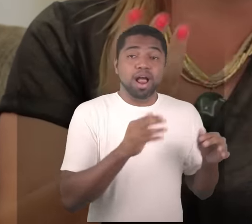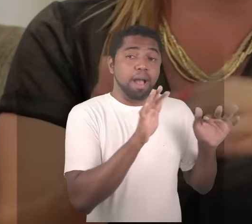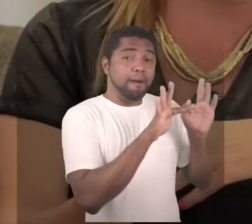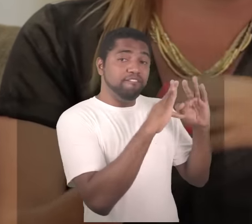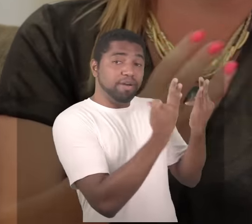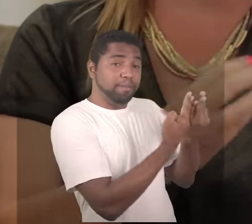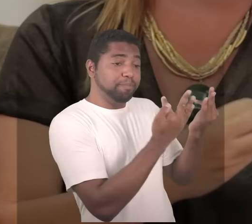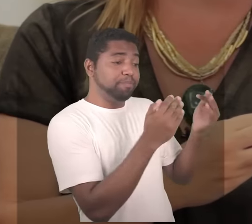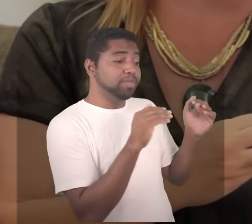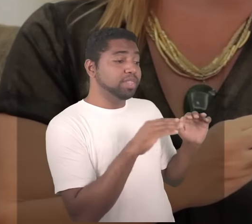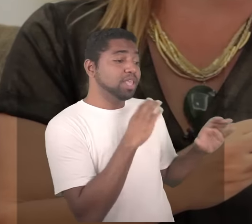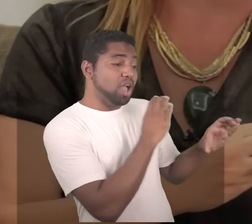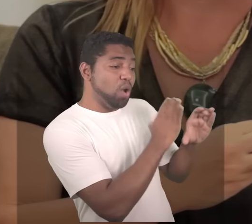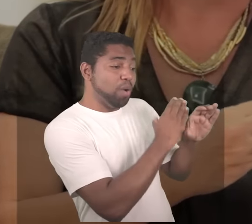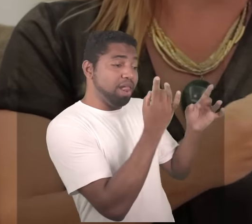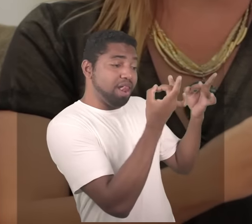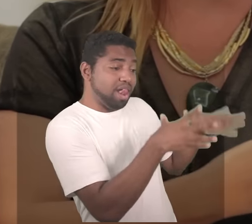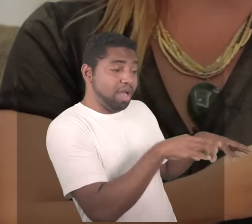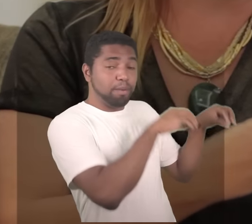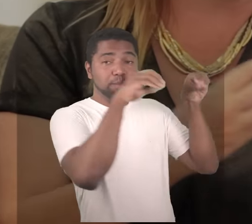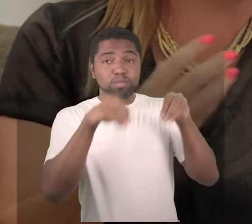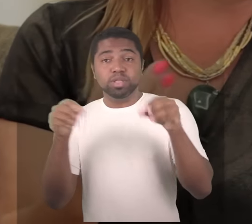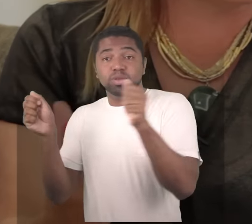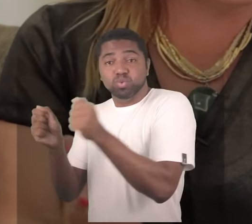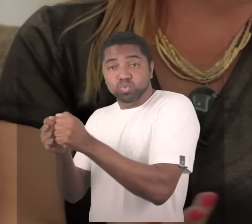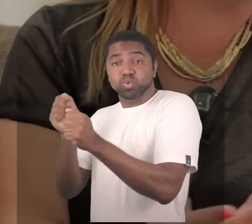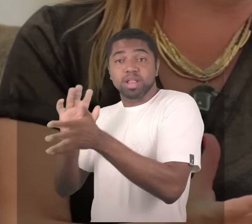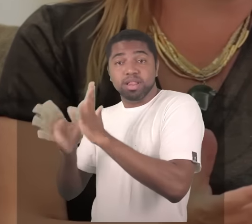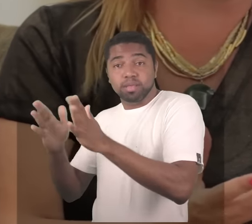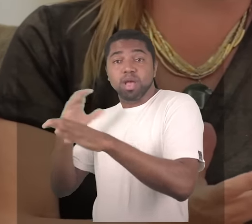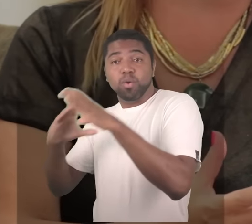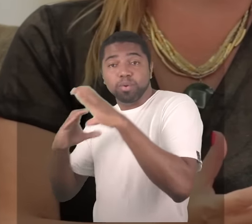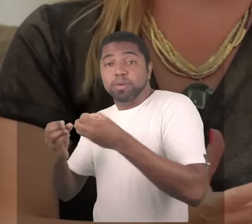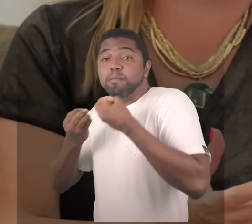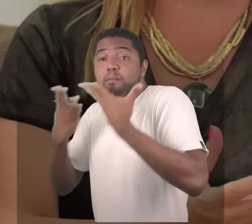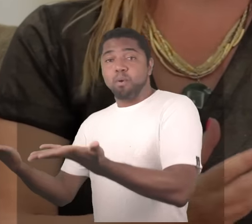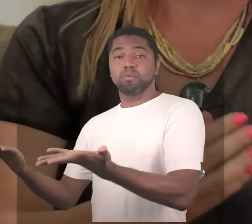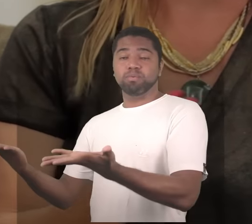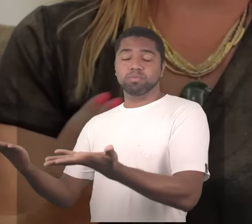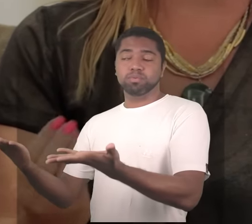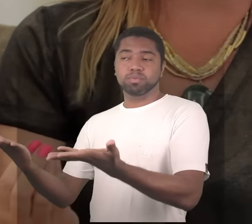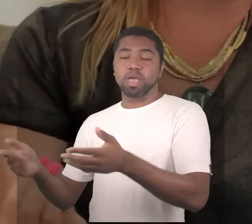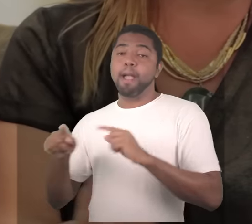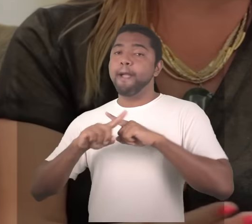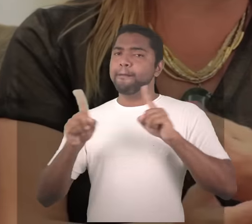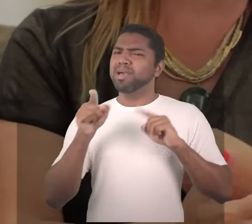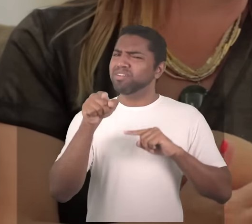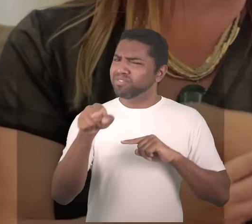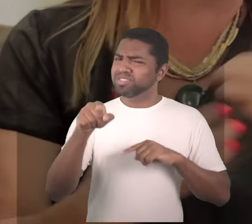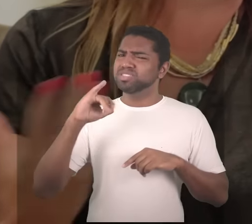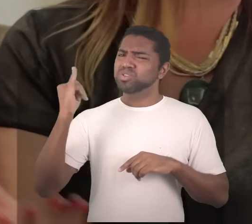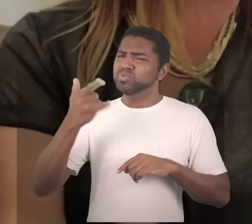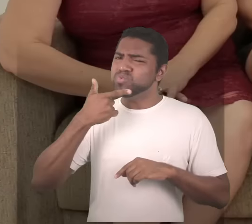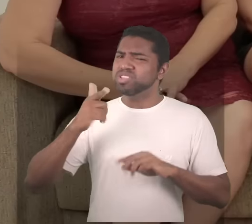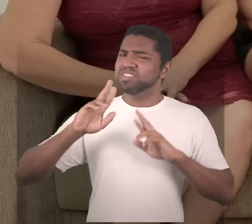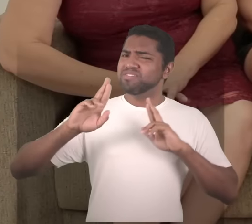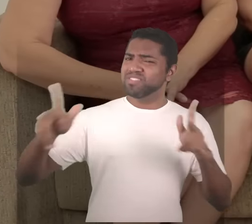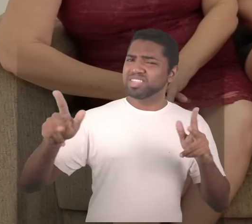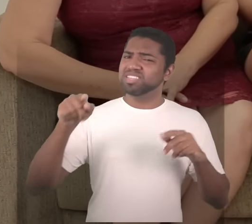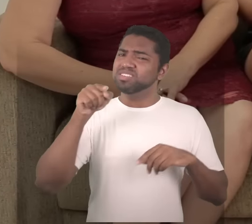comunicação essa facilidade e você já nasceu de uma forma diferente e onde a comunicação foi tranquila a gente vê